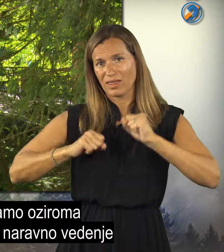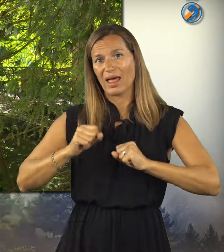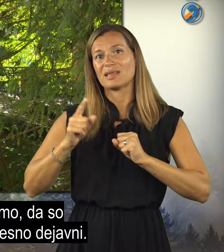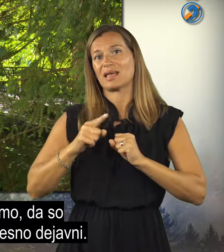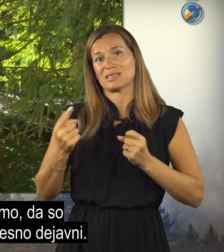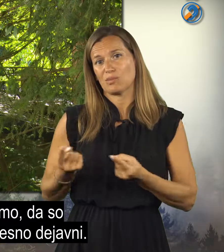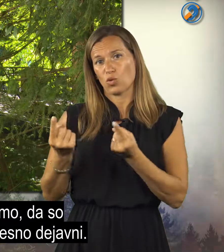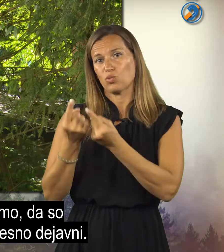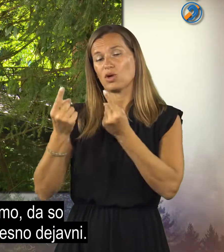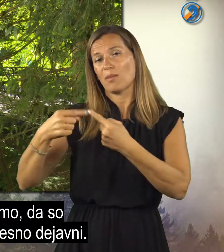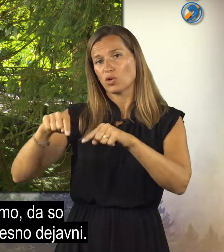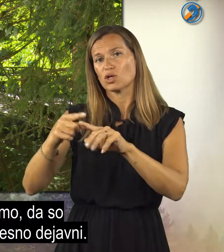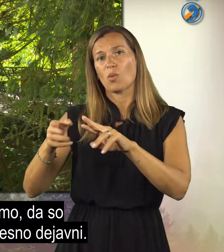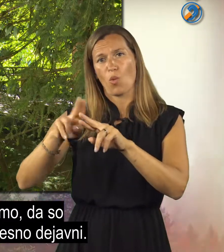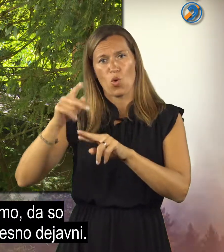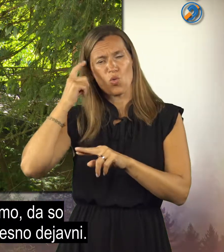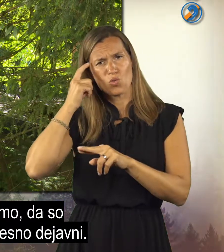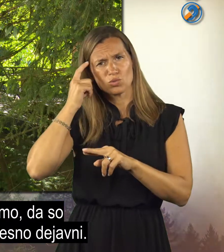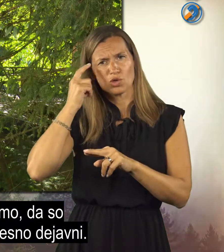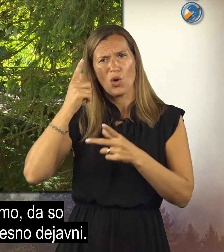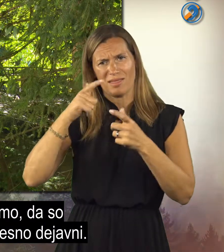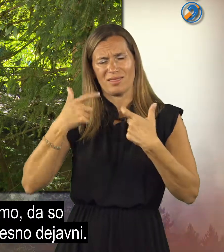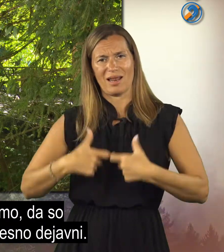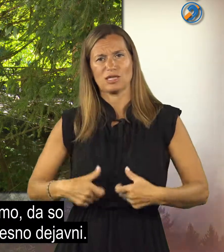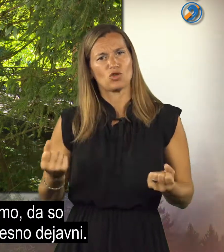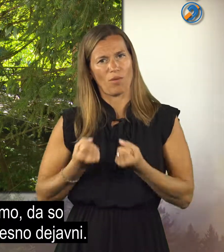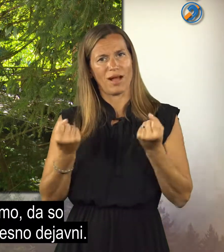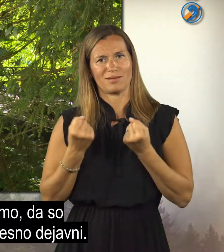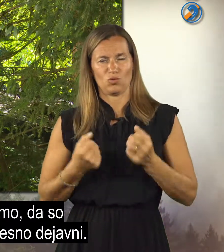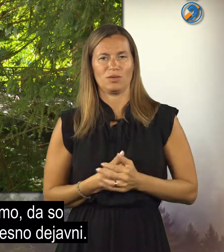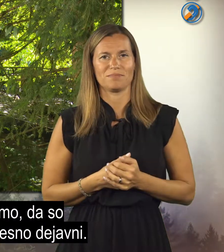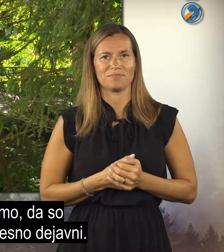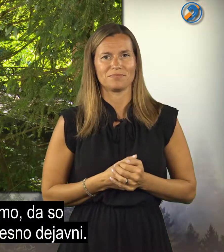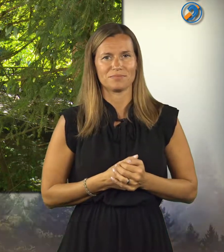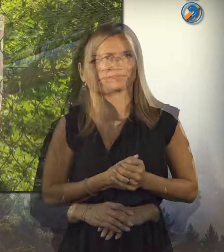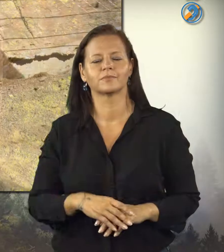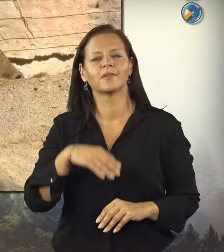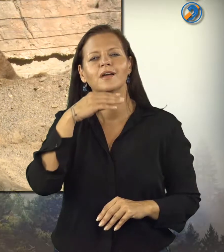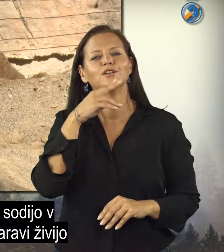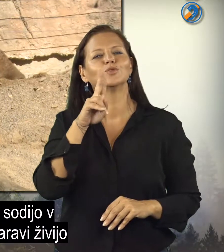vedenje in spodbujamo, da so bolj umsko in telesno dejavni.